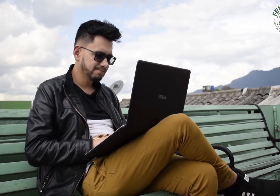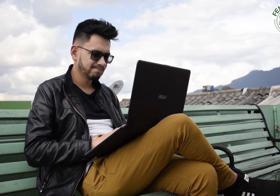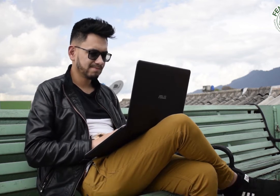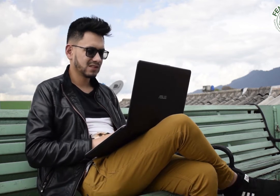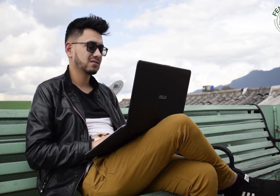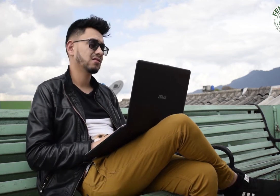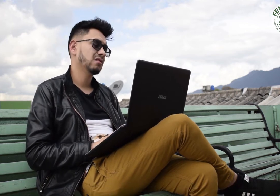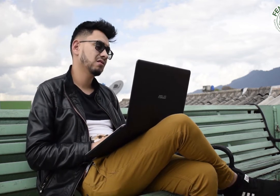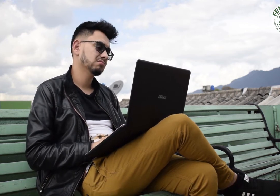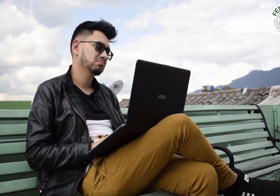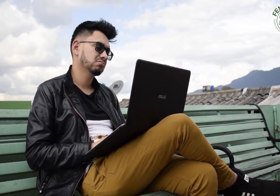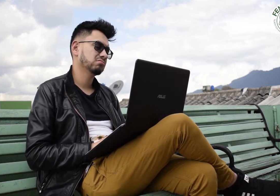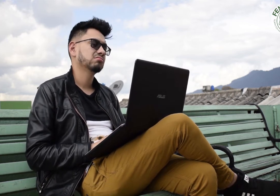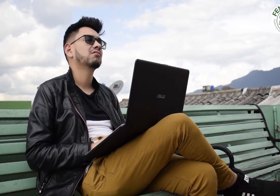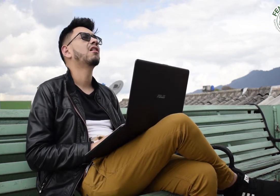Mmm... ¡Ah! ¡No!